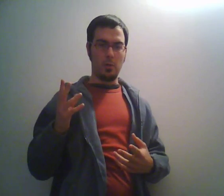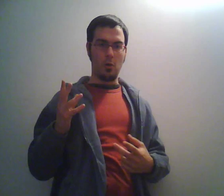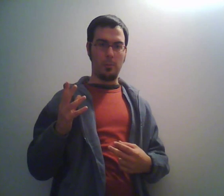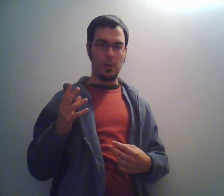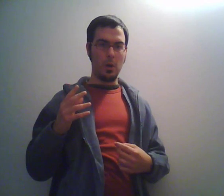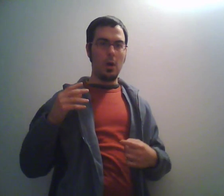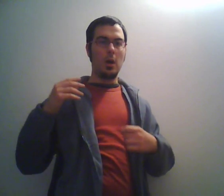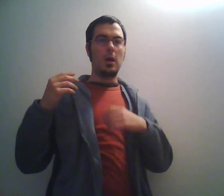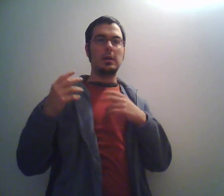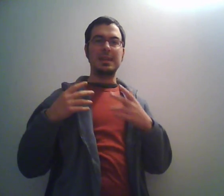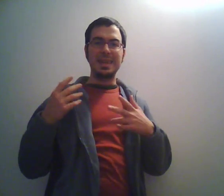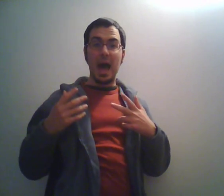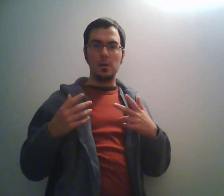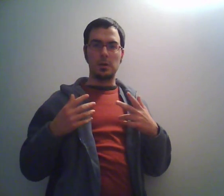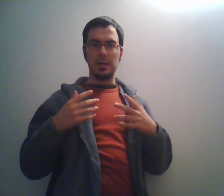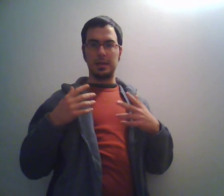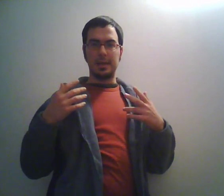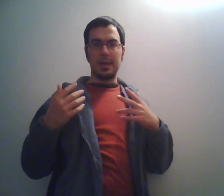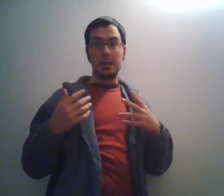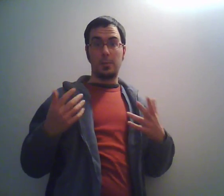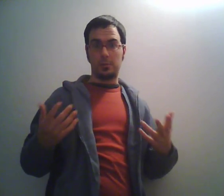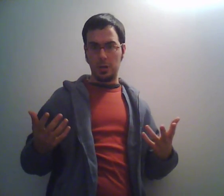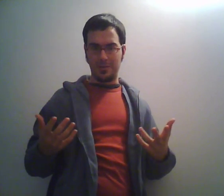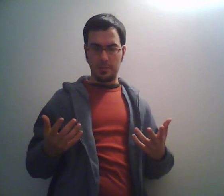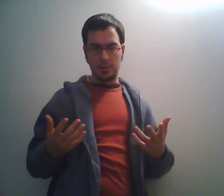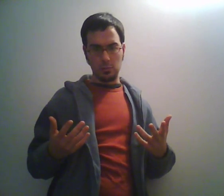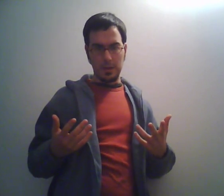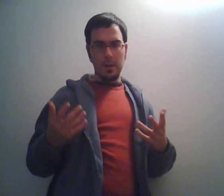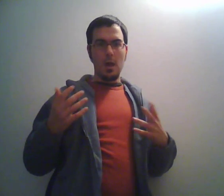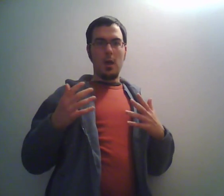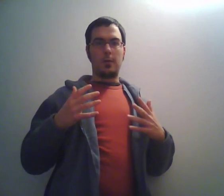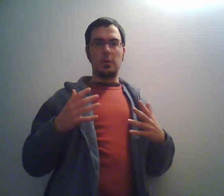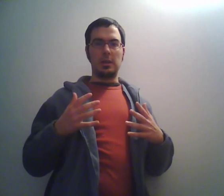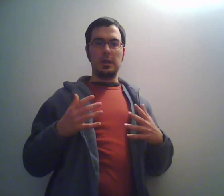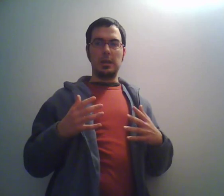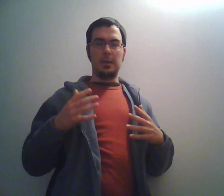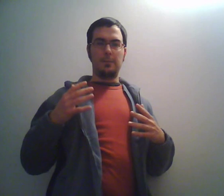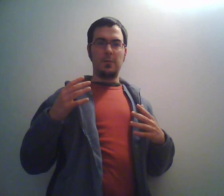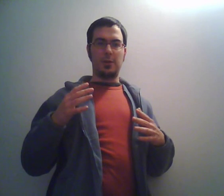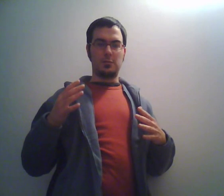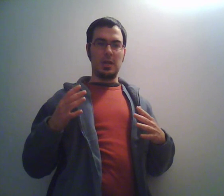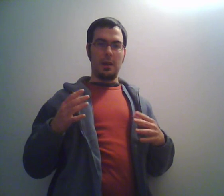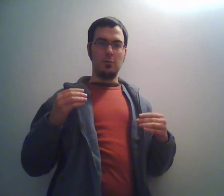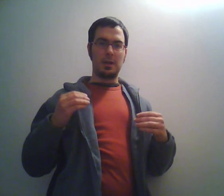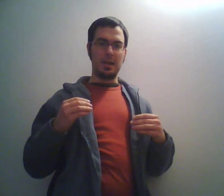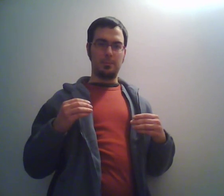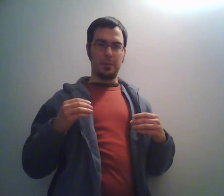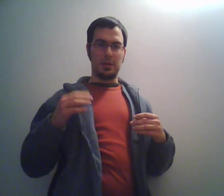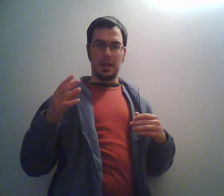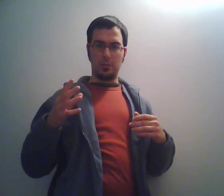primo colpo i dialoghi e soprattutto le varie battute. Quindi vi faccio vedere un clip tra i